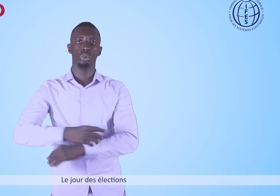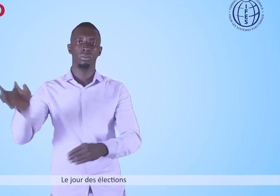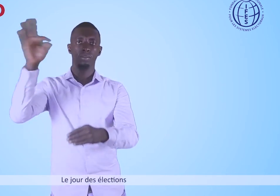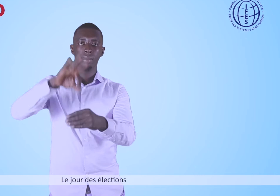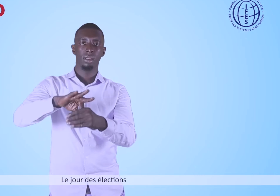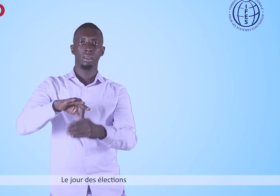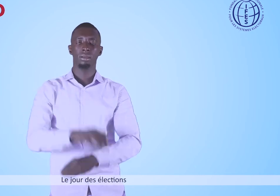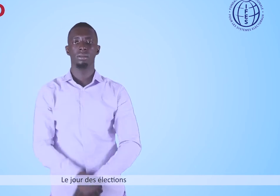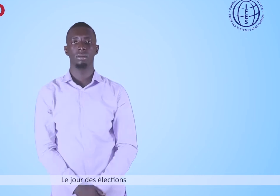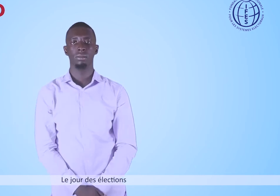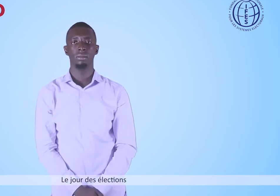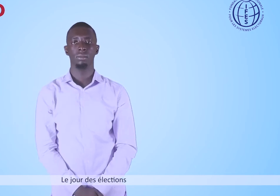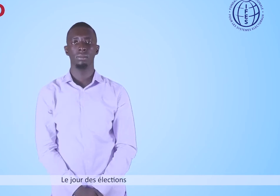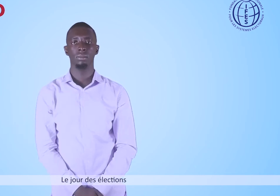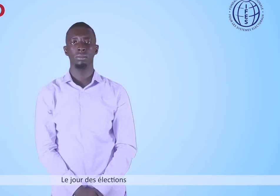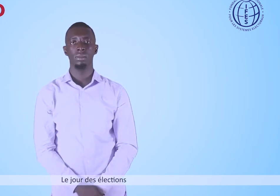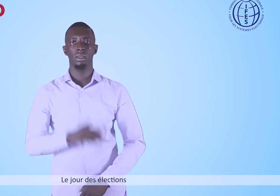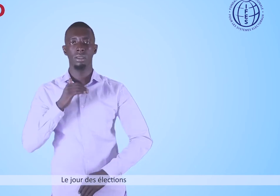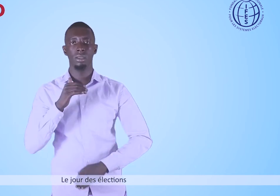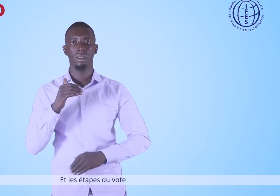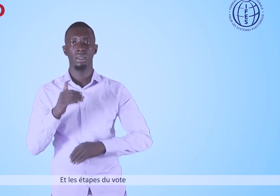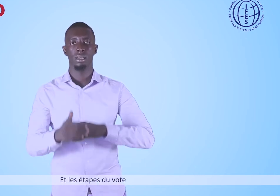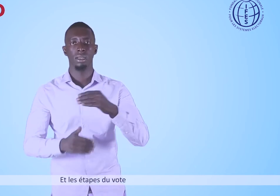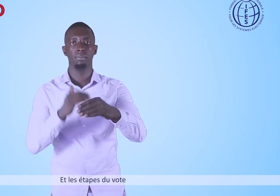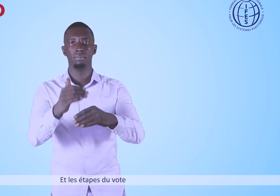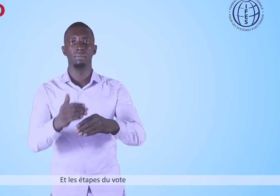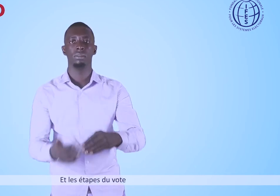jour des élections Et les étapes du vote